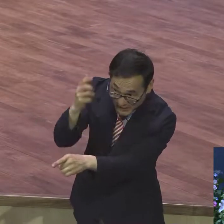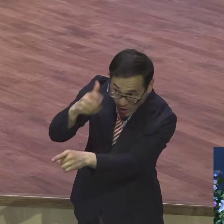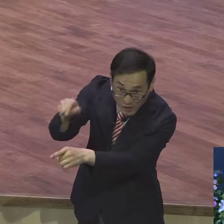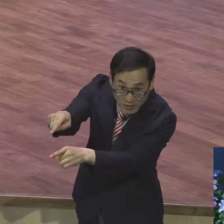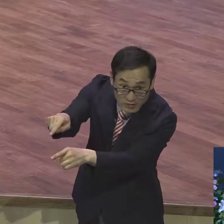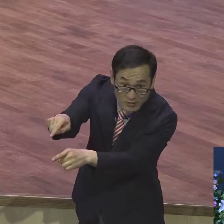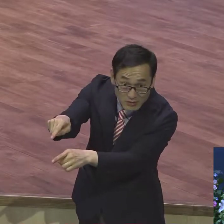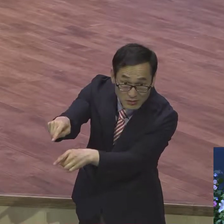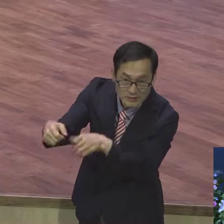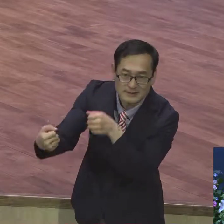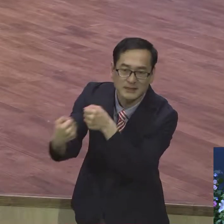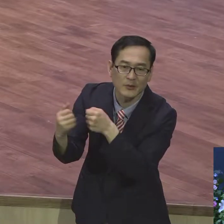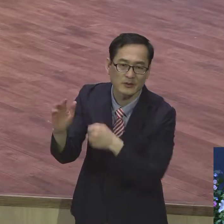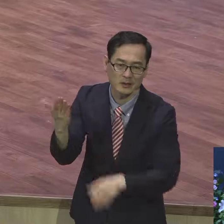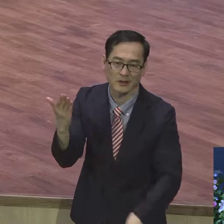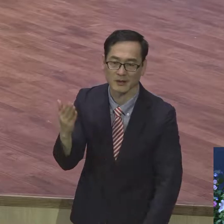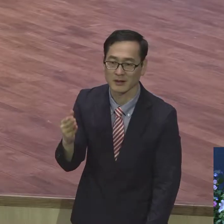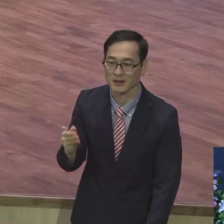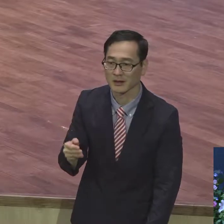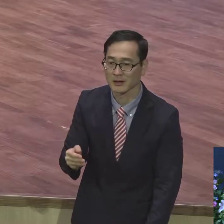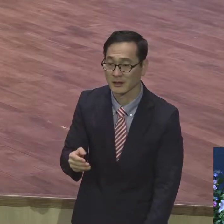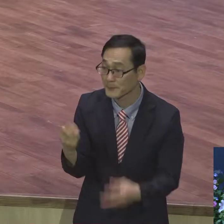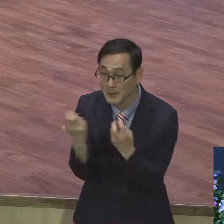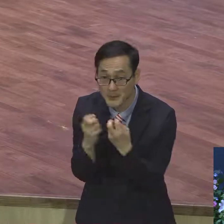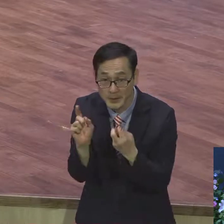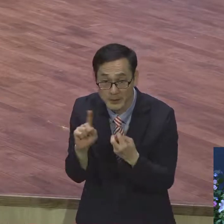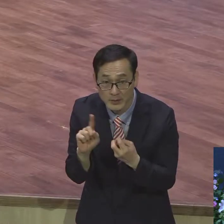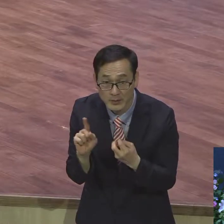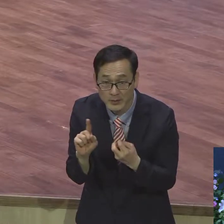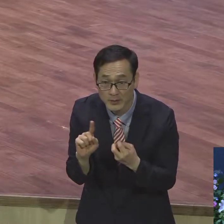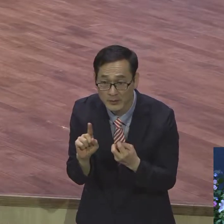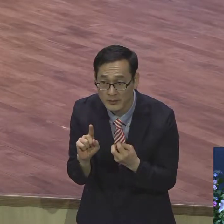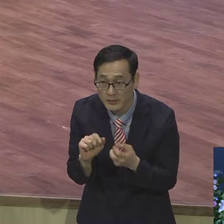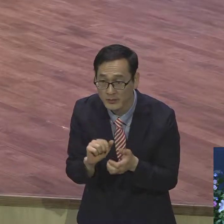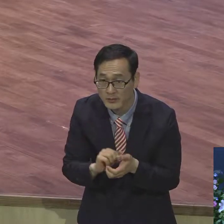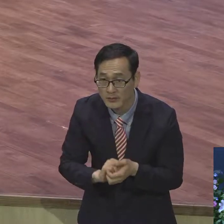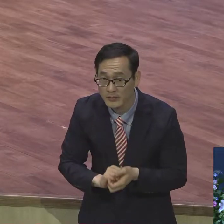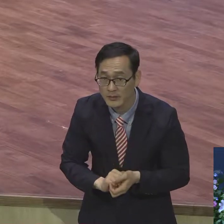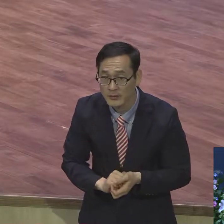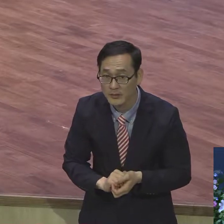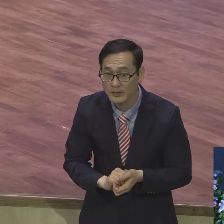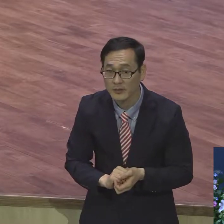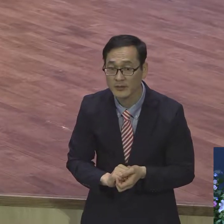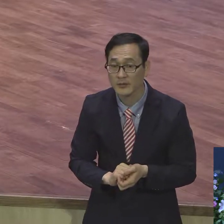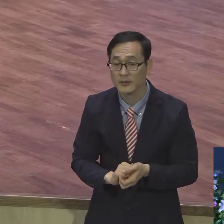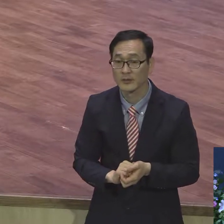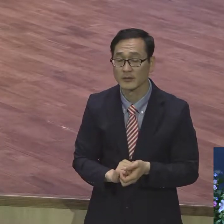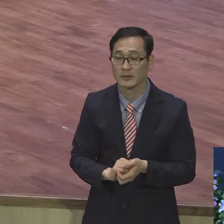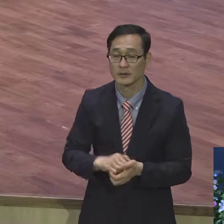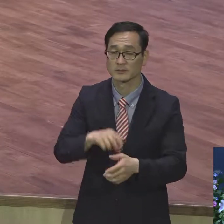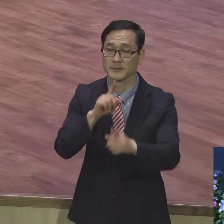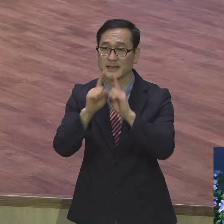강단에서 여러분 말씀을 드리잖아요 간단하게 말하면